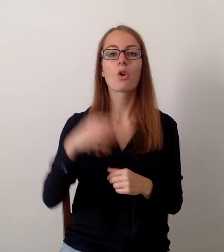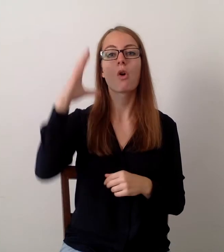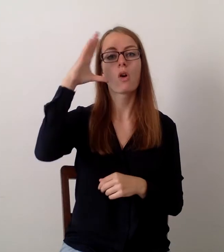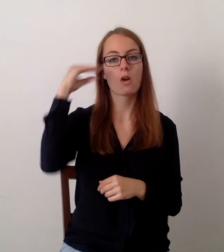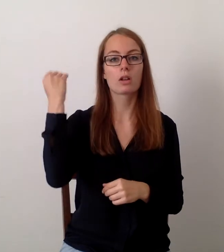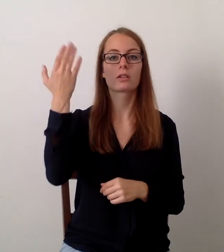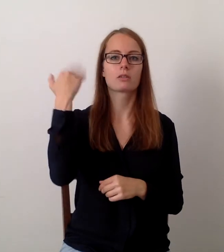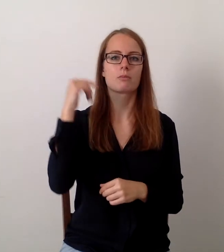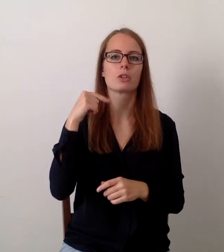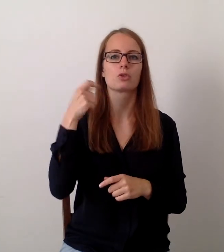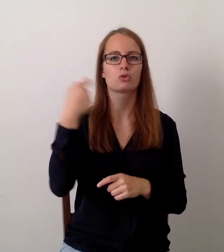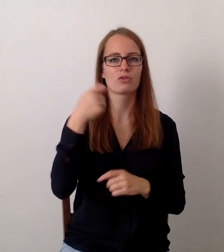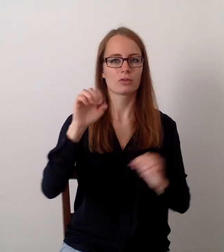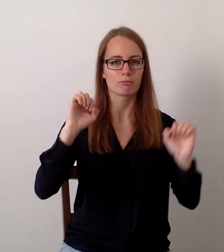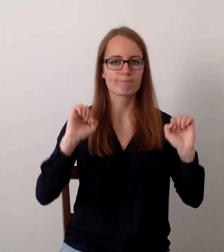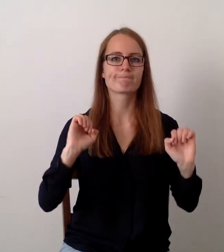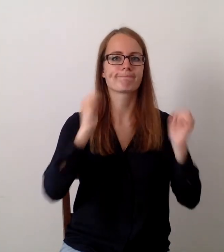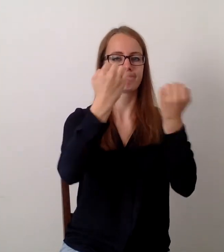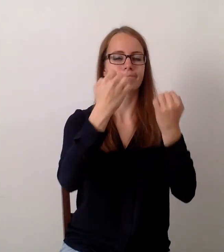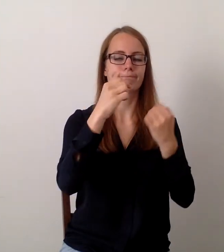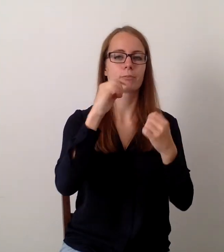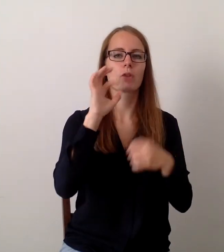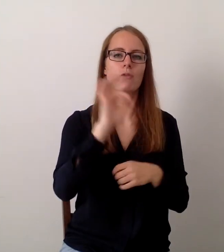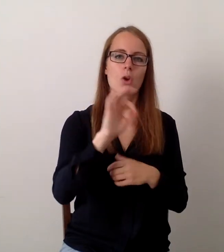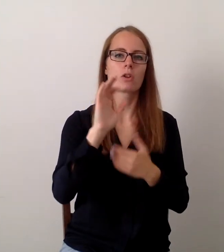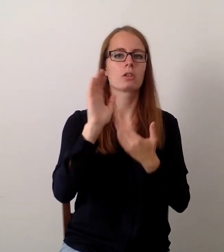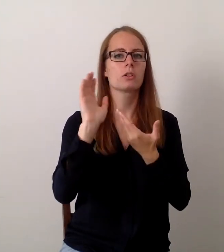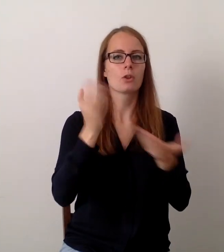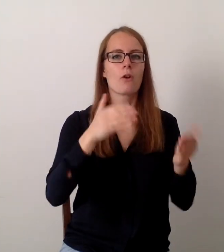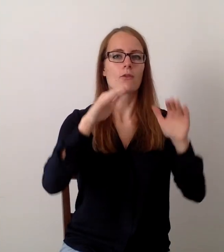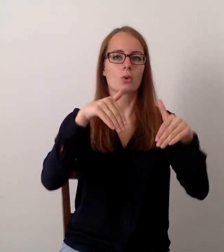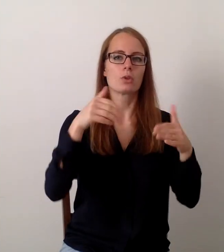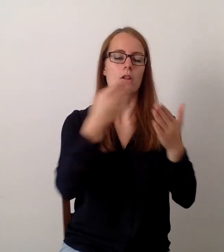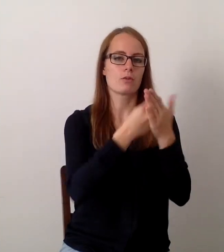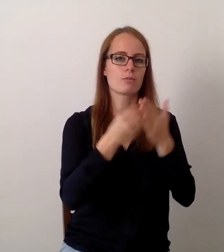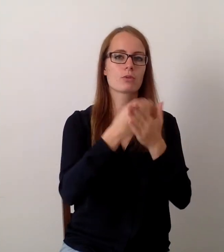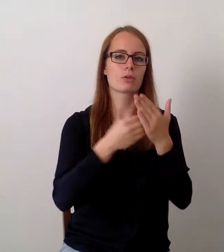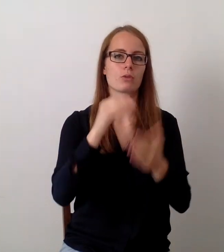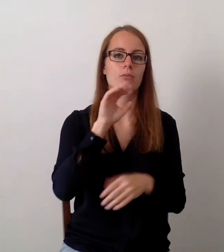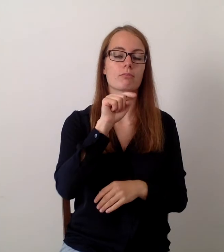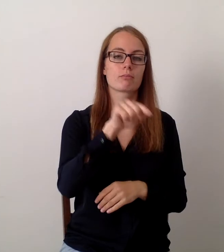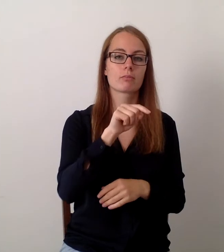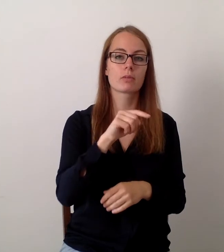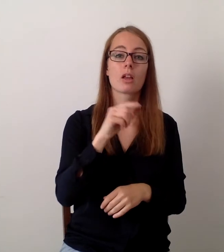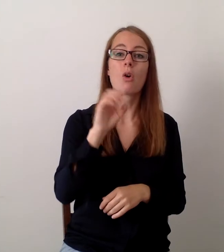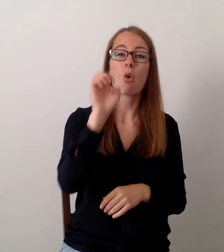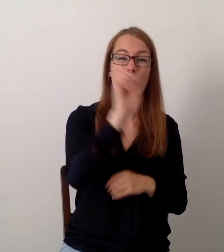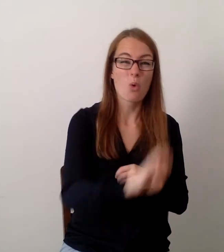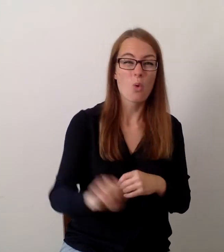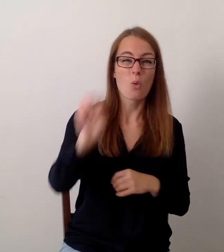gegründet worden und ich war einer der ersten Servicehundetrainer, die es überhaupt in Europa gab.